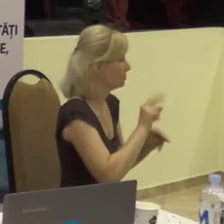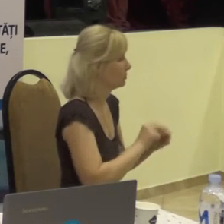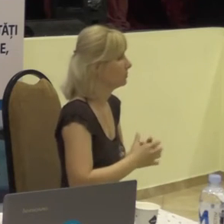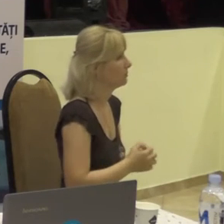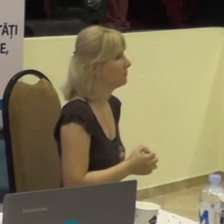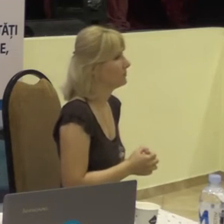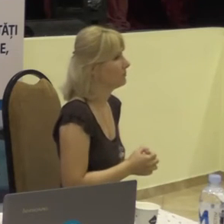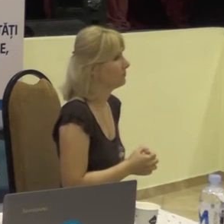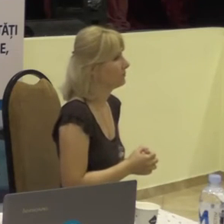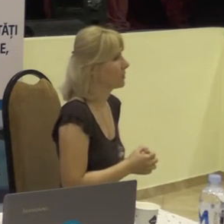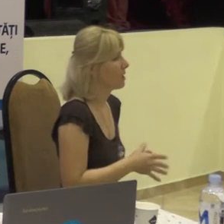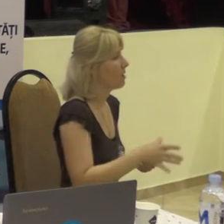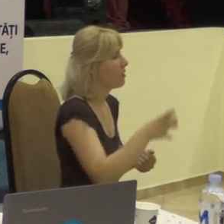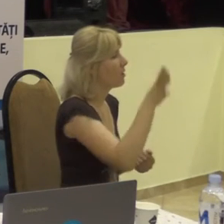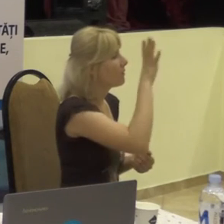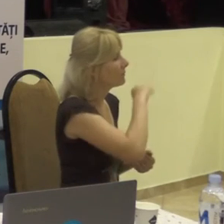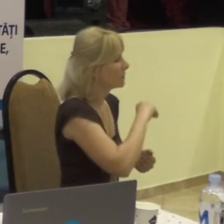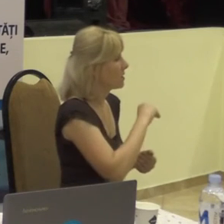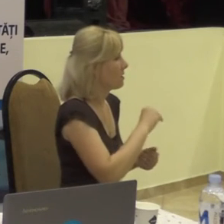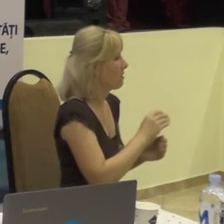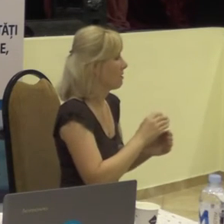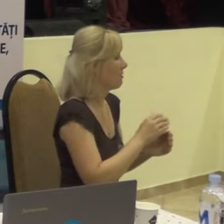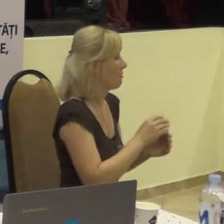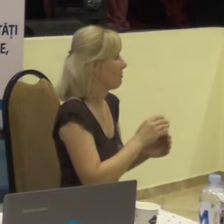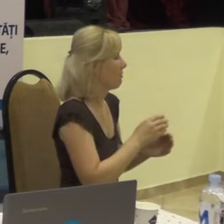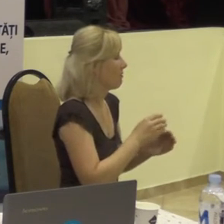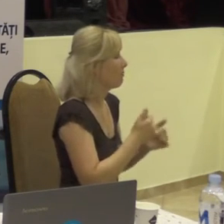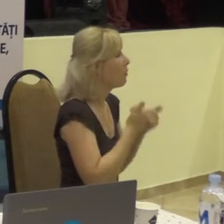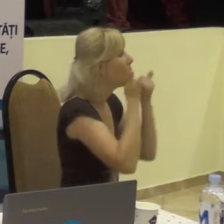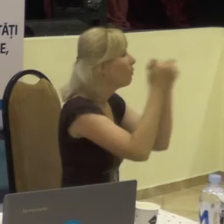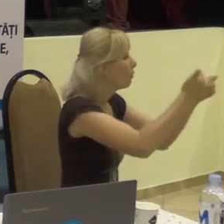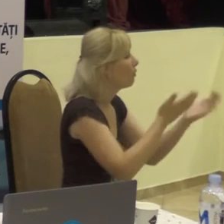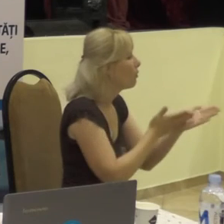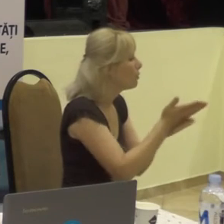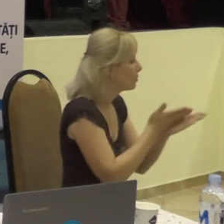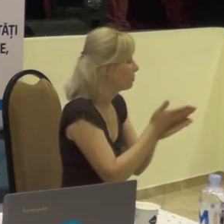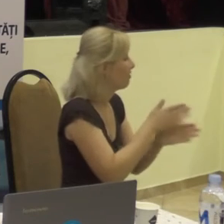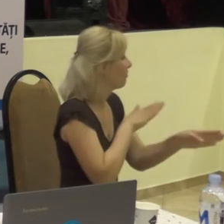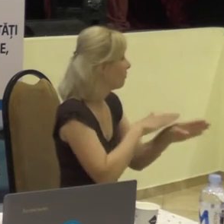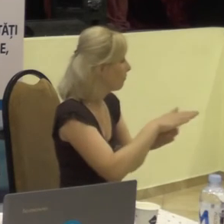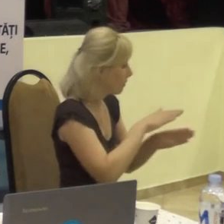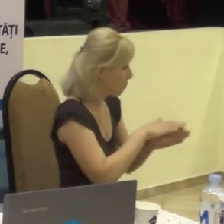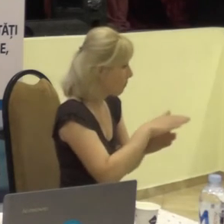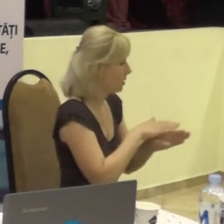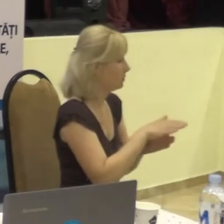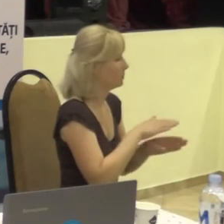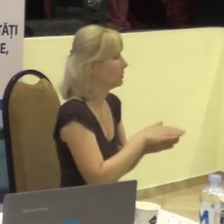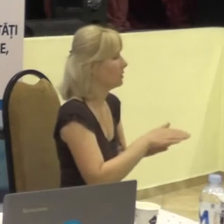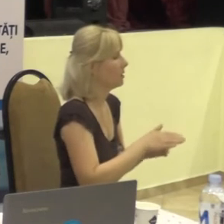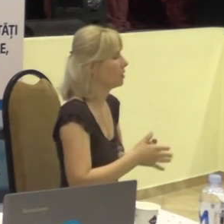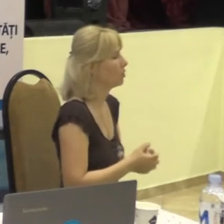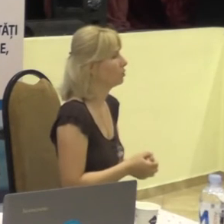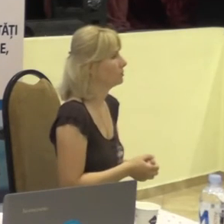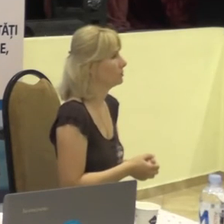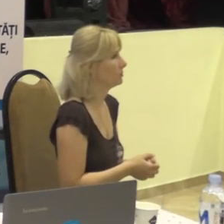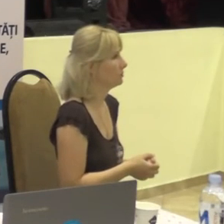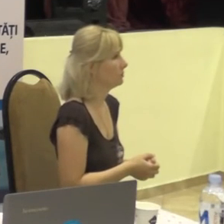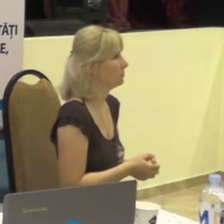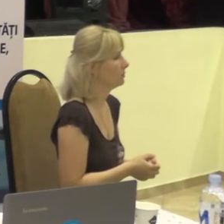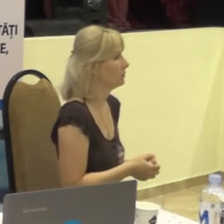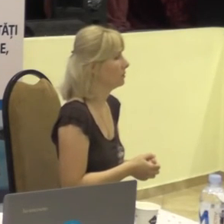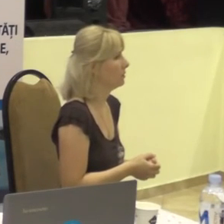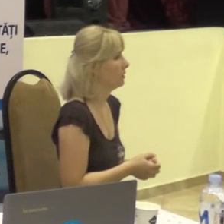Toate solicitările sunt îndeplinite de